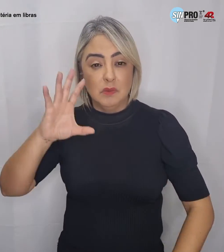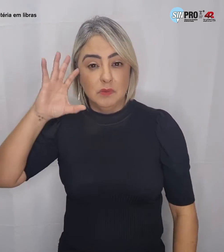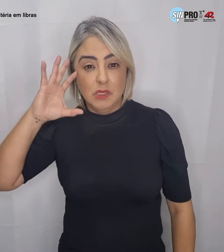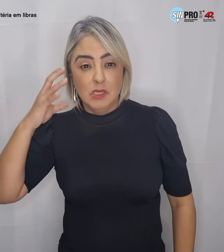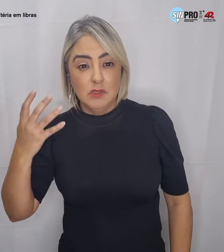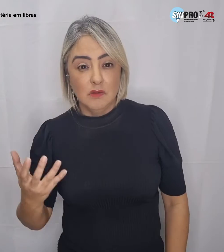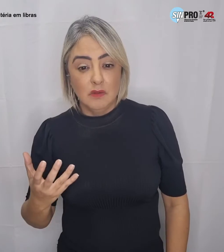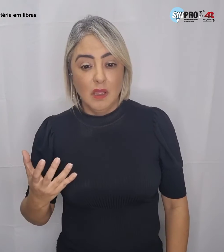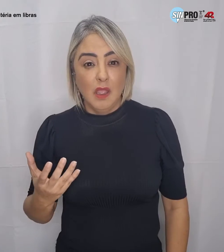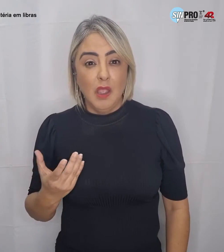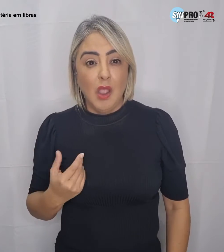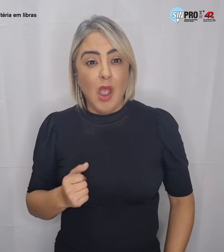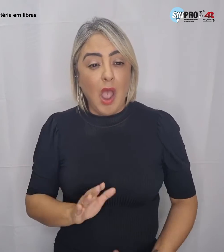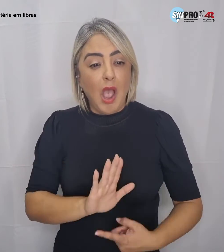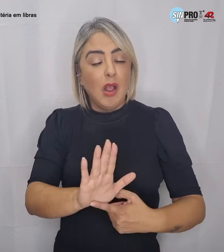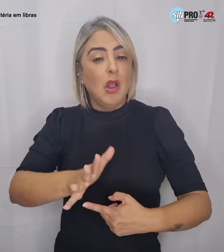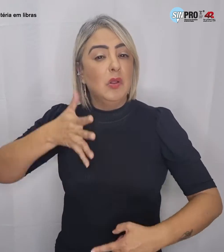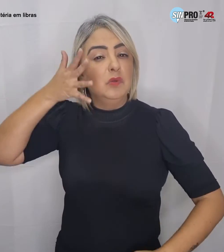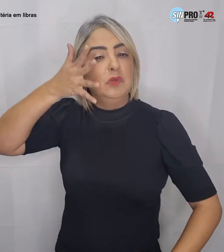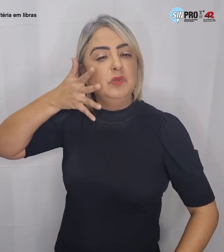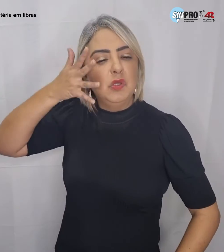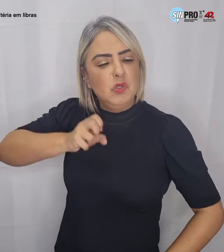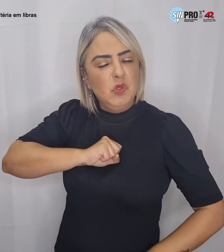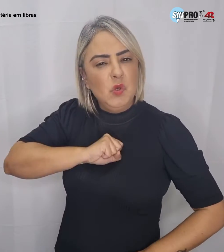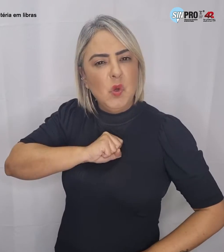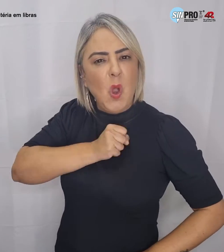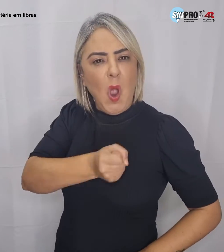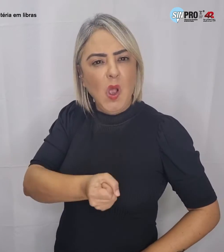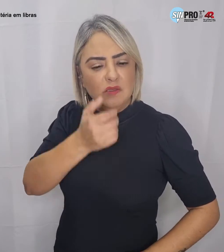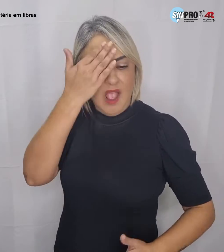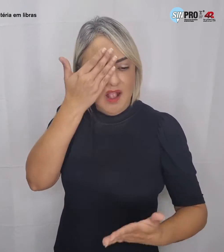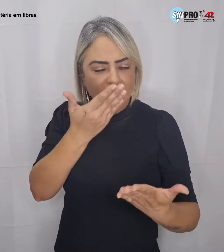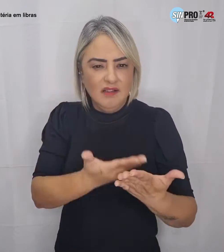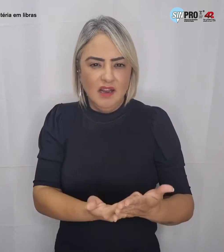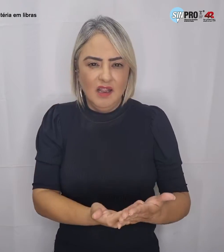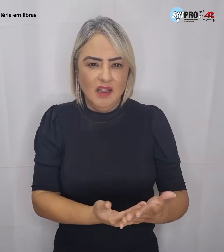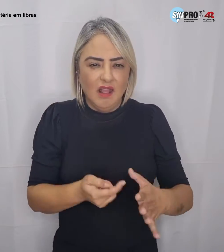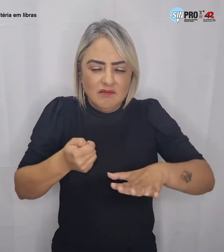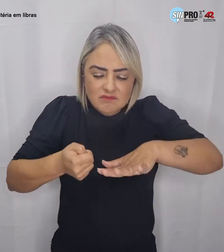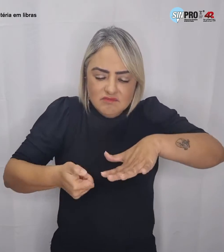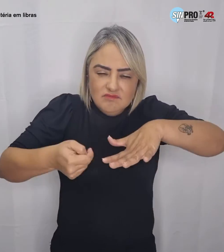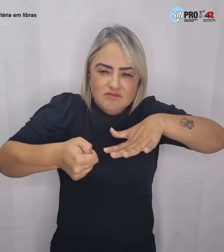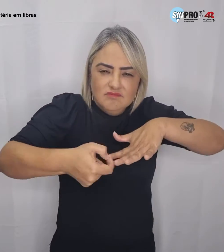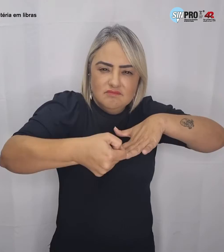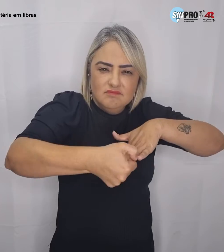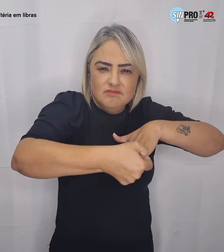decidiu alimentar o discurso de ódio e acreditar em fake news.